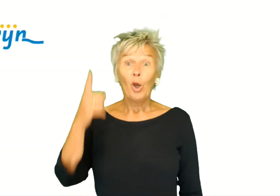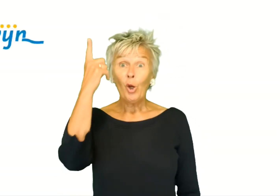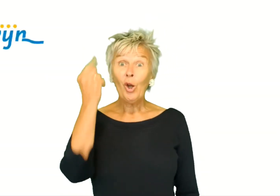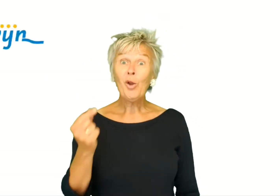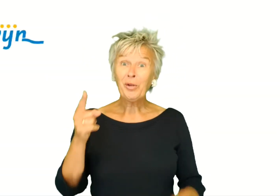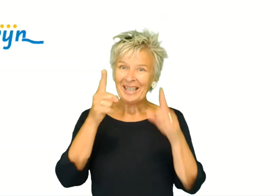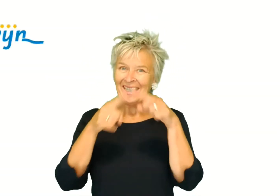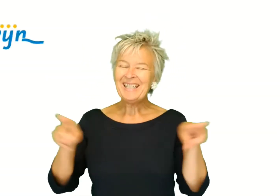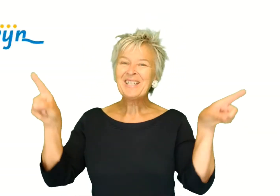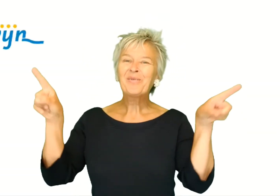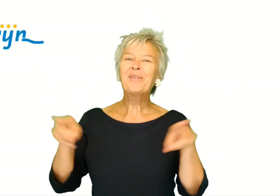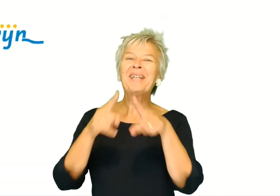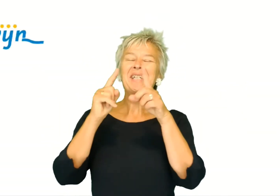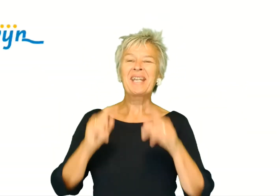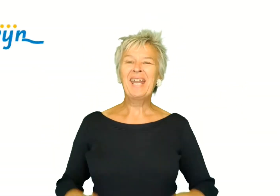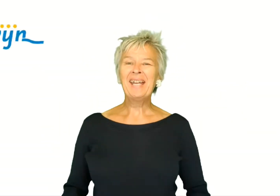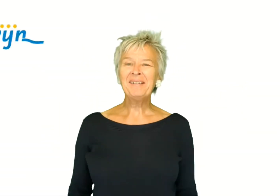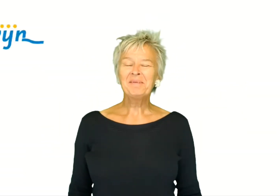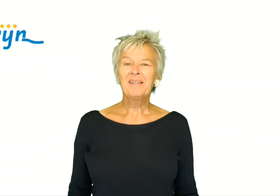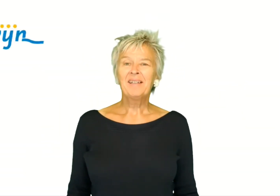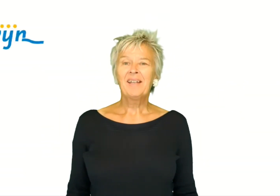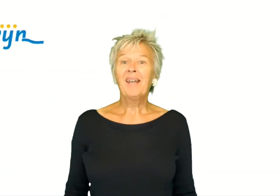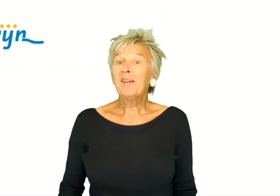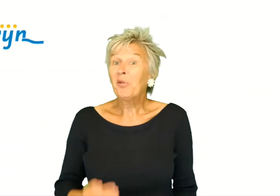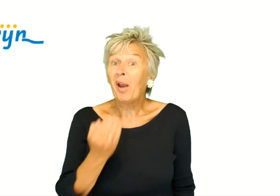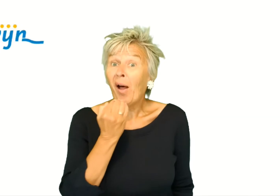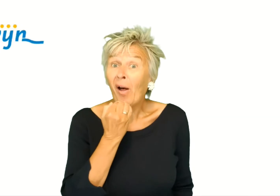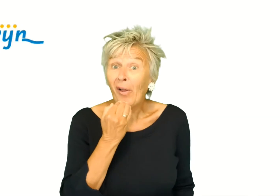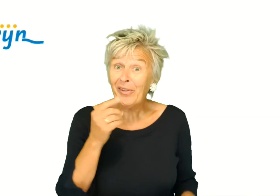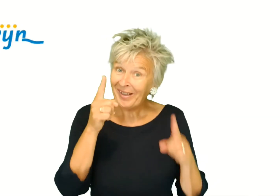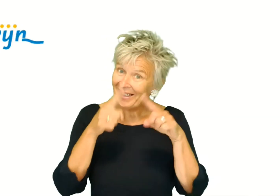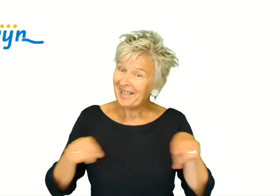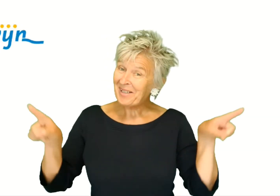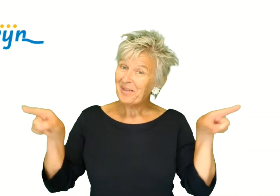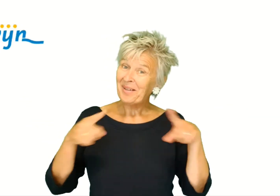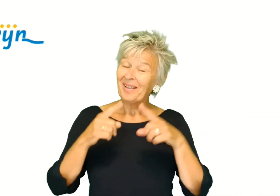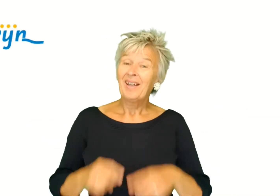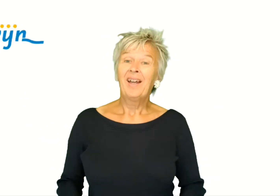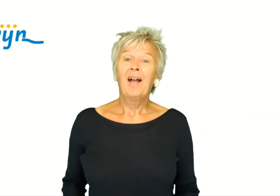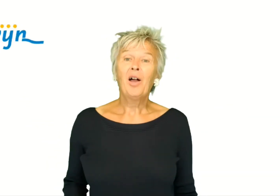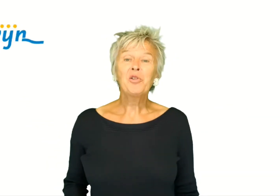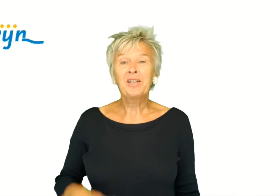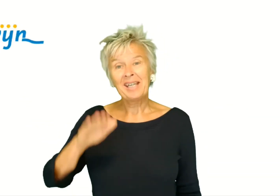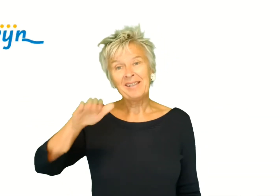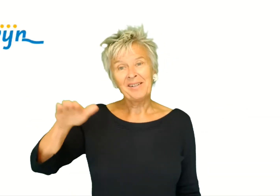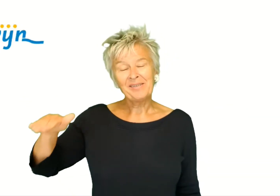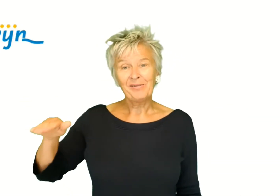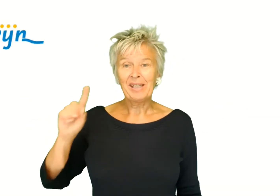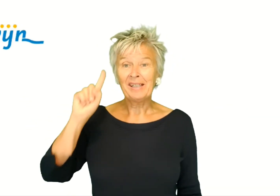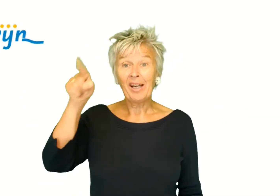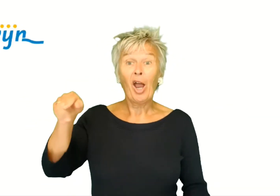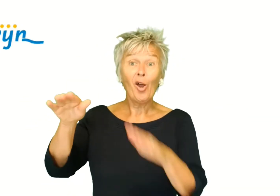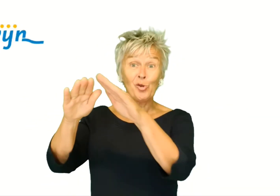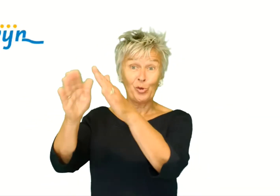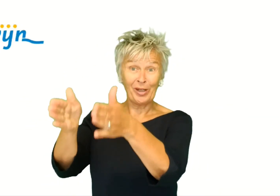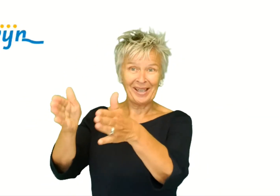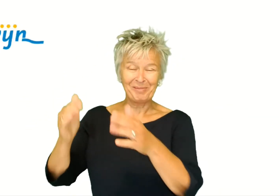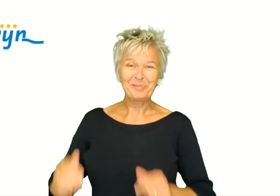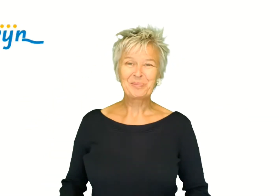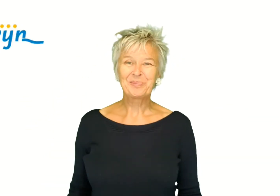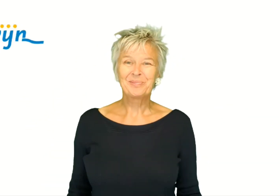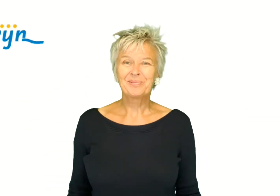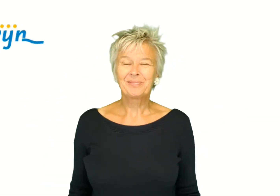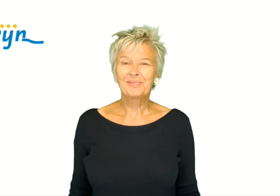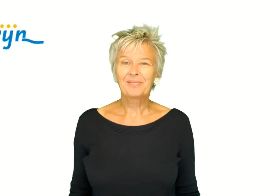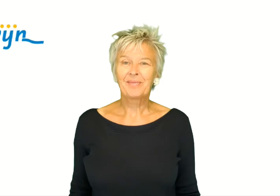Een leuk lied van Dirk Scheele en ook een handig lied als de kinderen weer naar huis toe